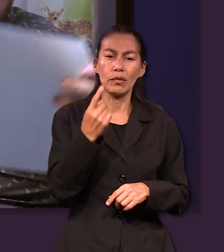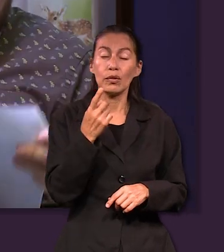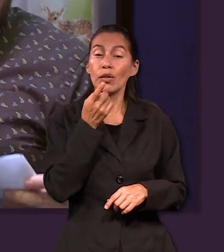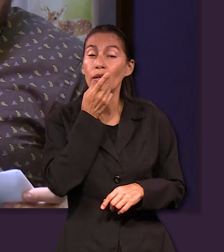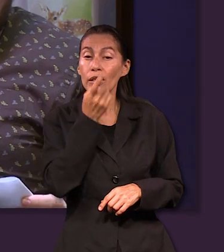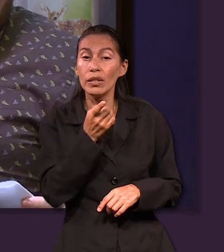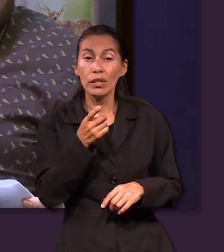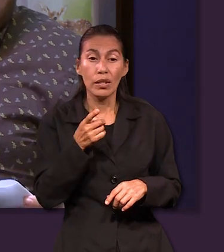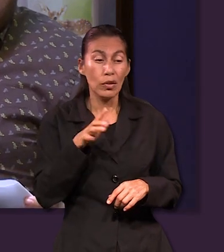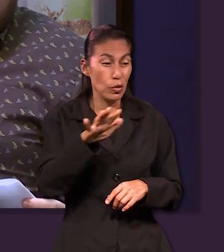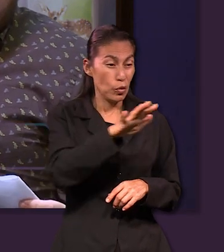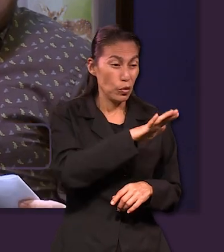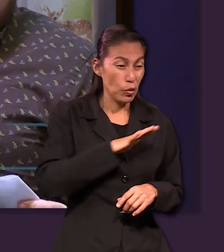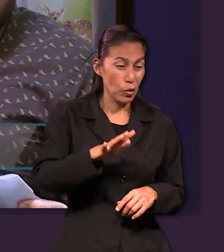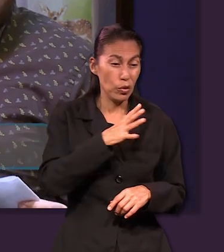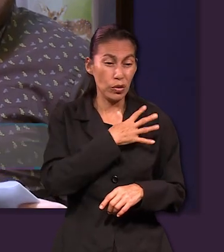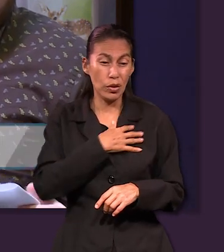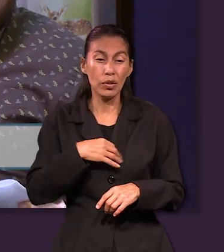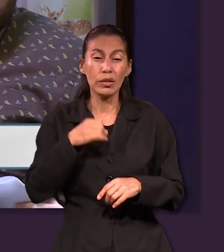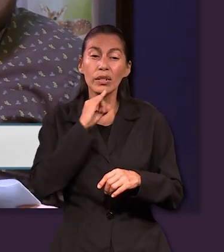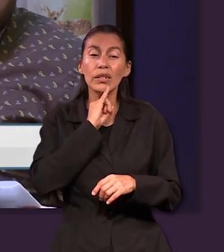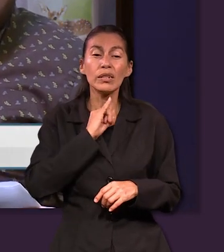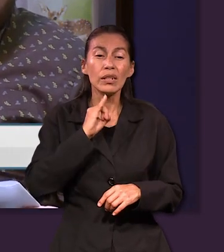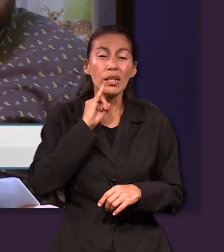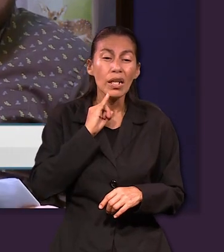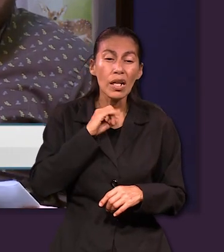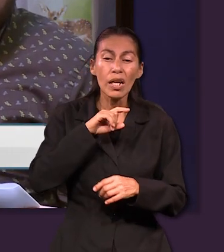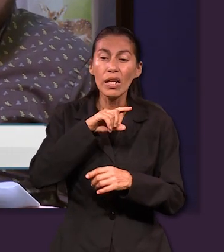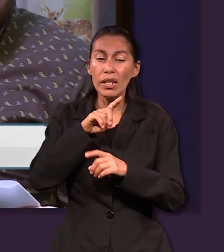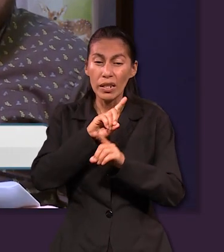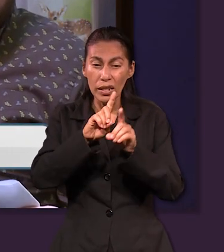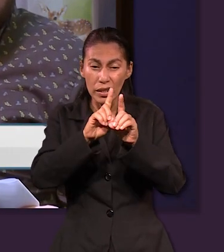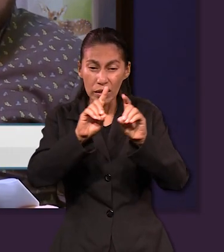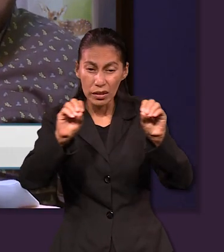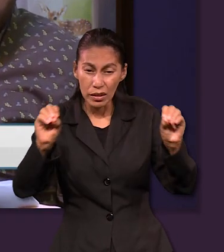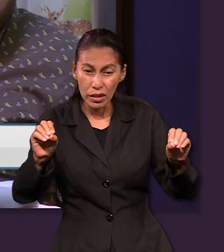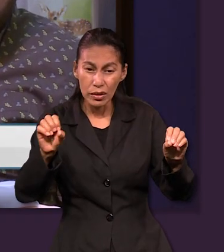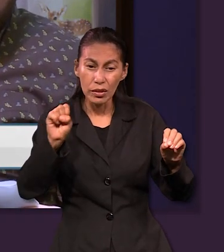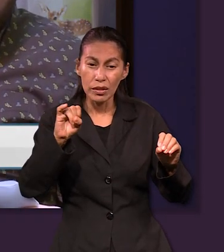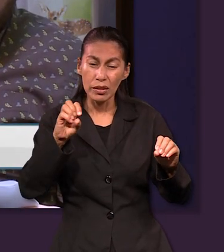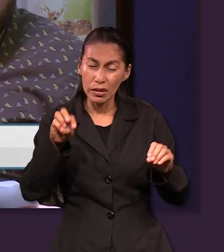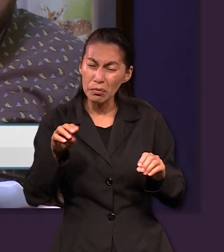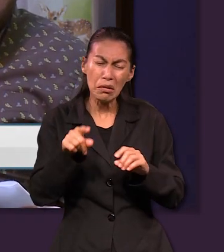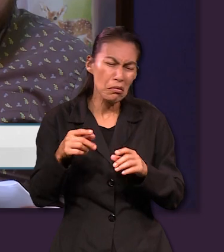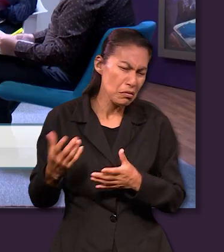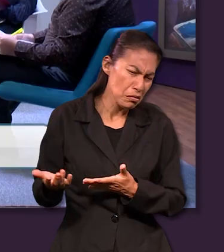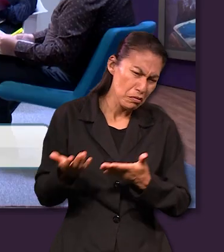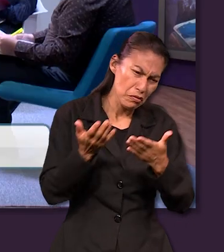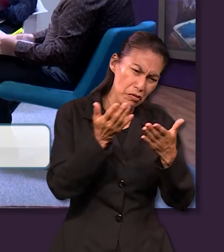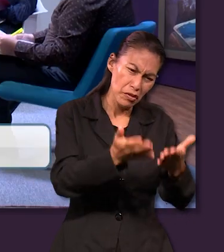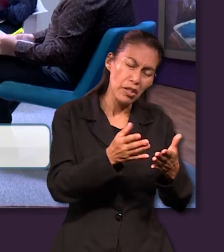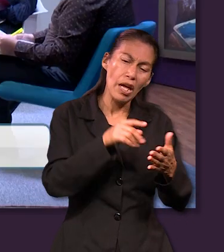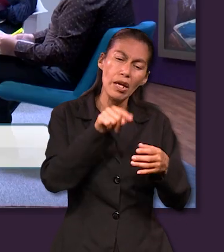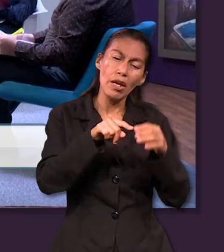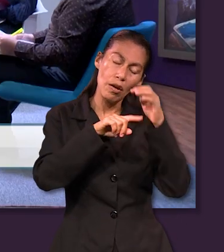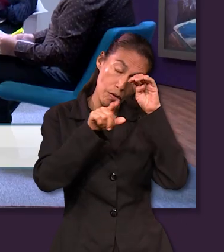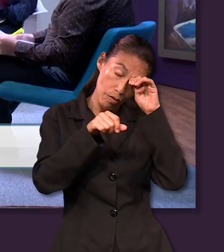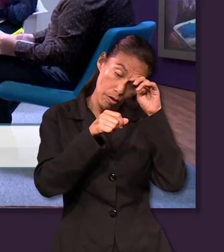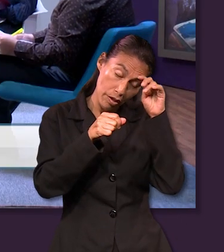Toda la congregación de los hijos de Israel partió del desierto de Sin por sus jornadas conforme al mandamiento de Jehová y